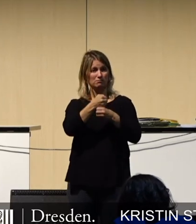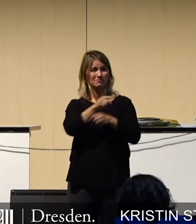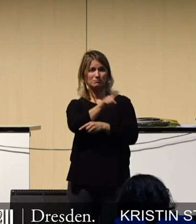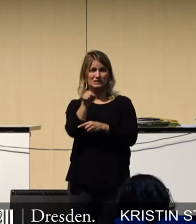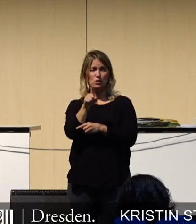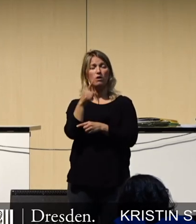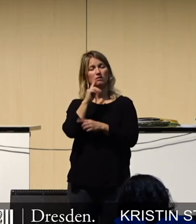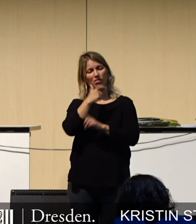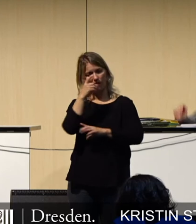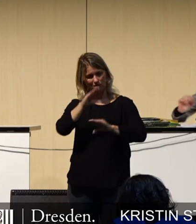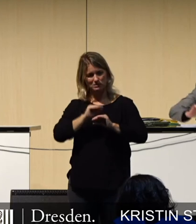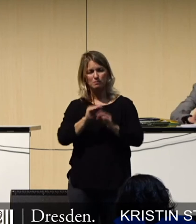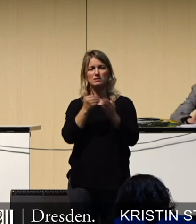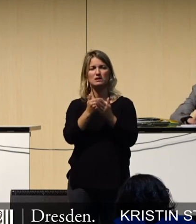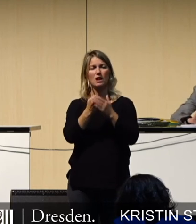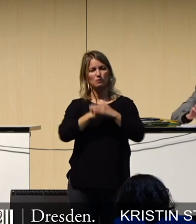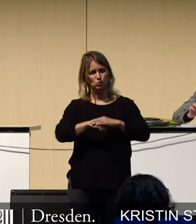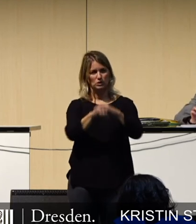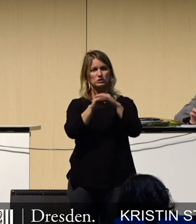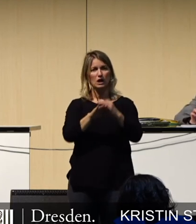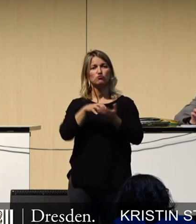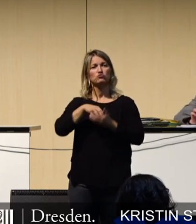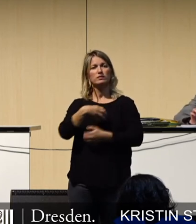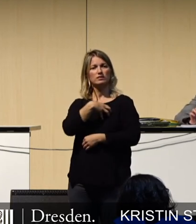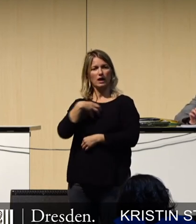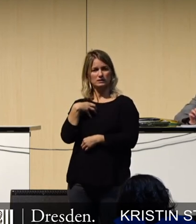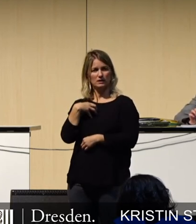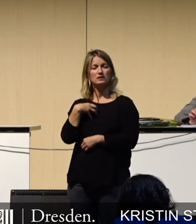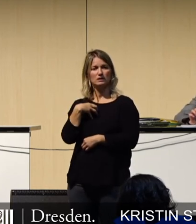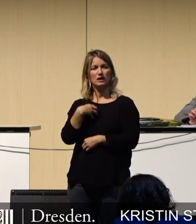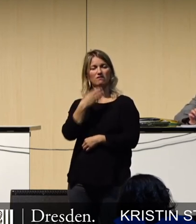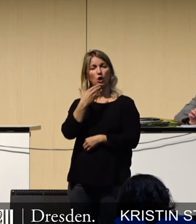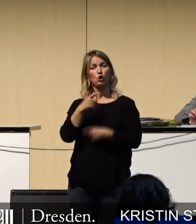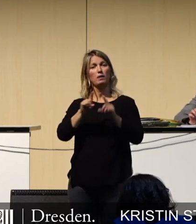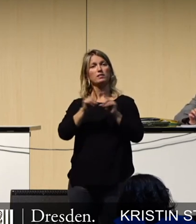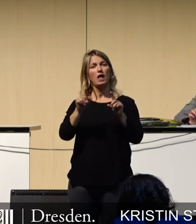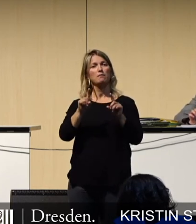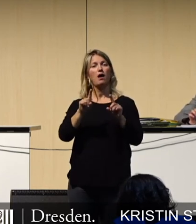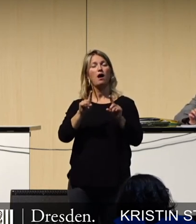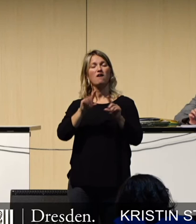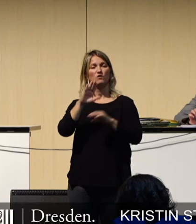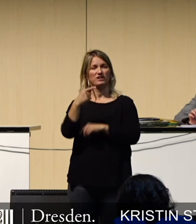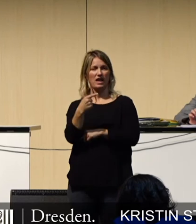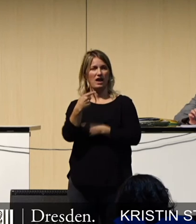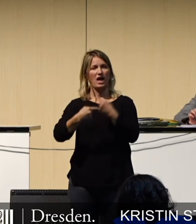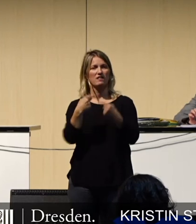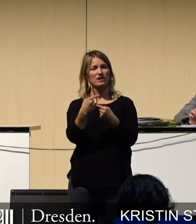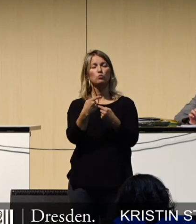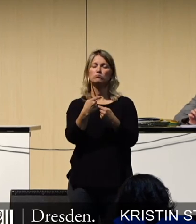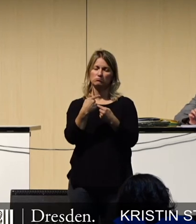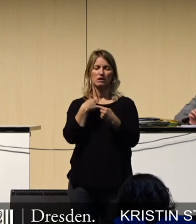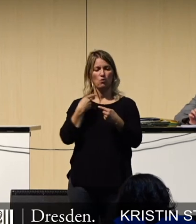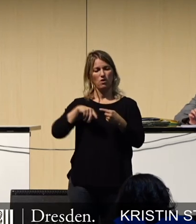möchten uns deshalb dafür aussprechen, dass die Stadt Dresden über die Entwicklung von 5G am Standort regelmäßig aufklärt,